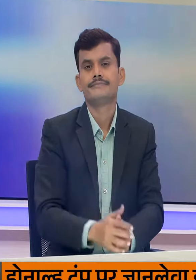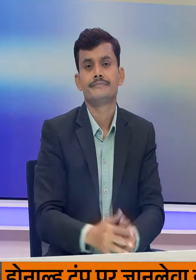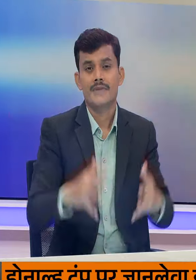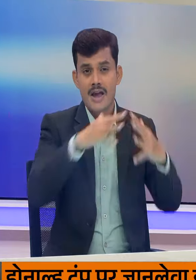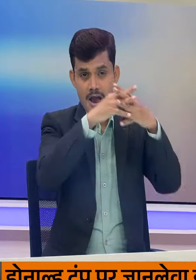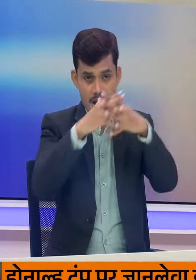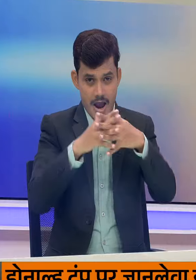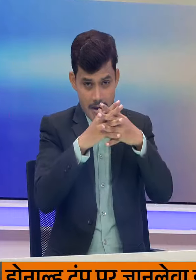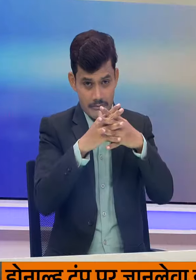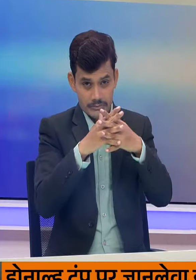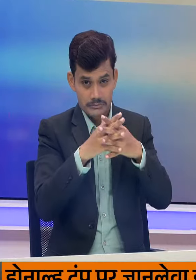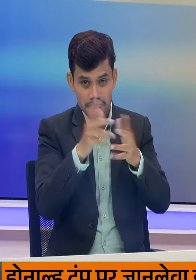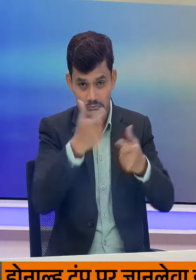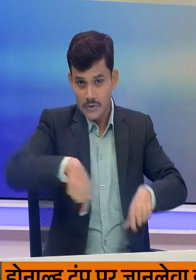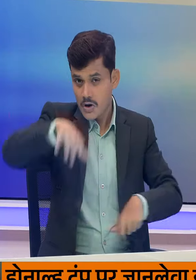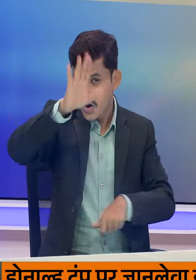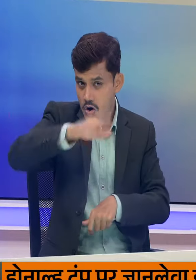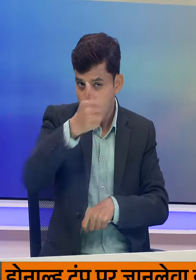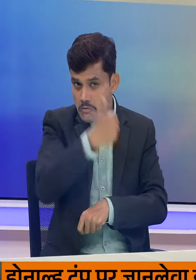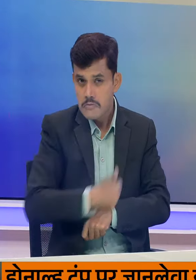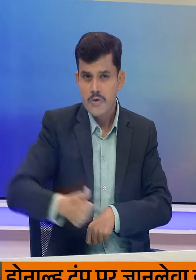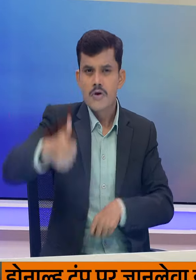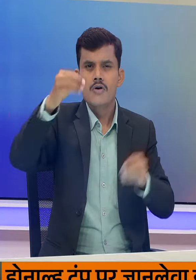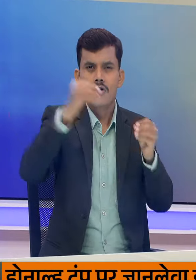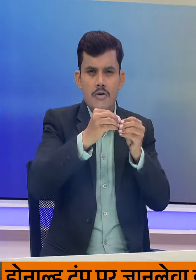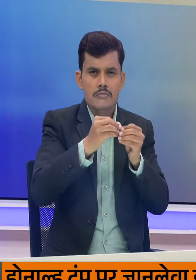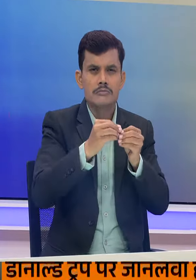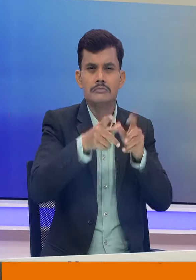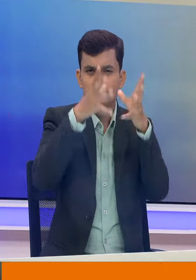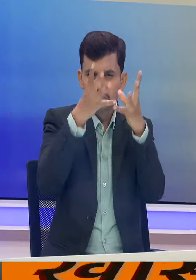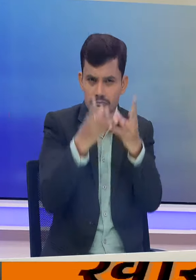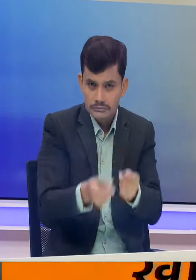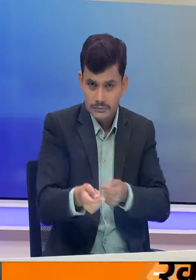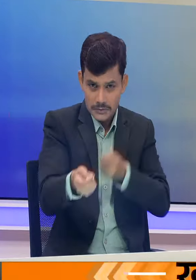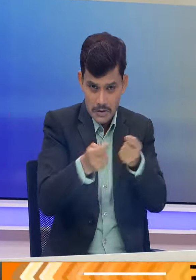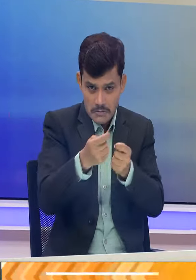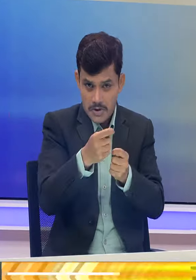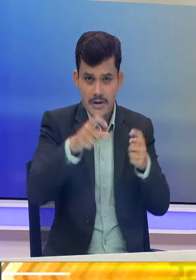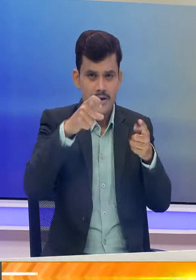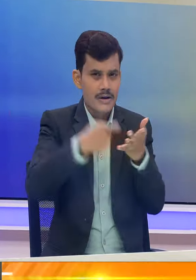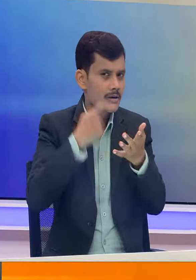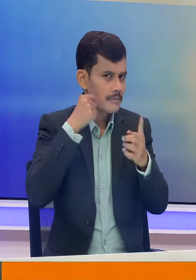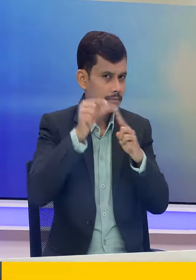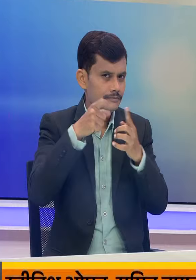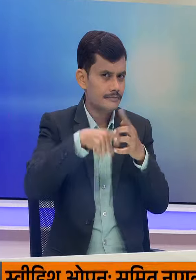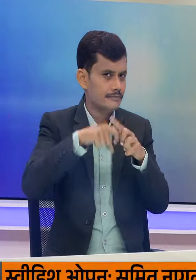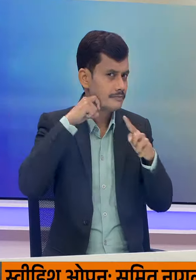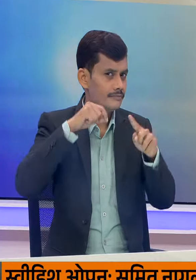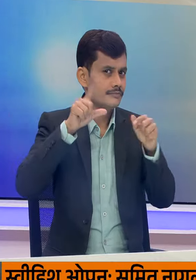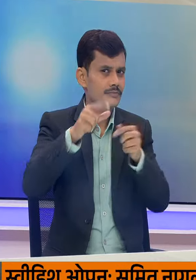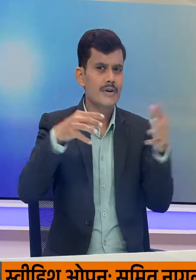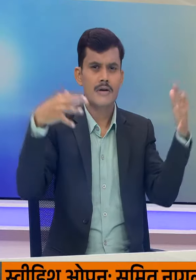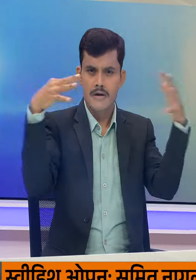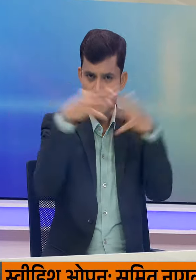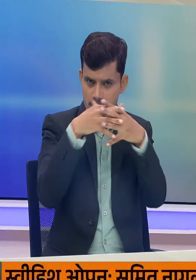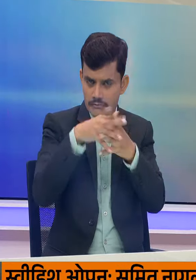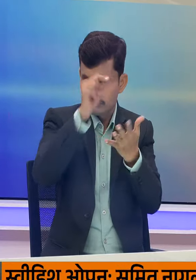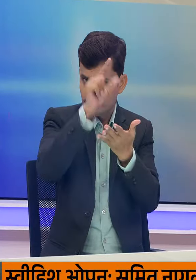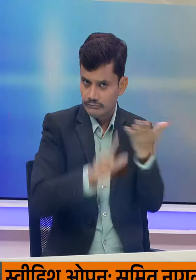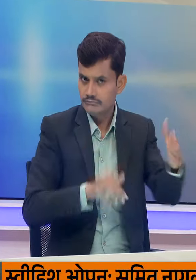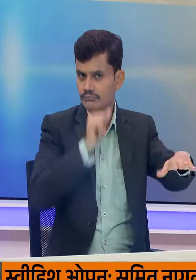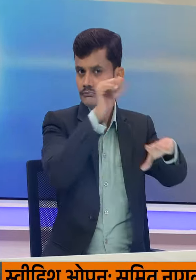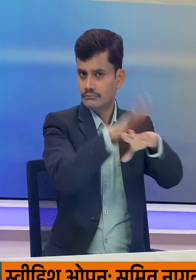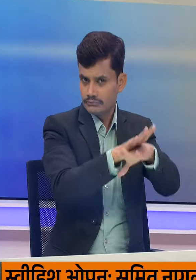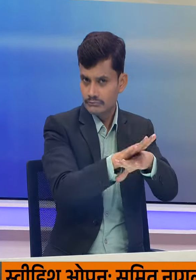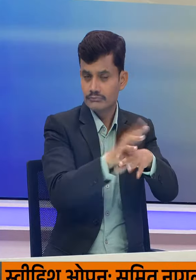अमेरिकी संसद की हाउस ओवर्साइट एंड एकाउंटिबिलेटी कमेटी के रिपॉपलिकन चेर्मेन ने बुधवार को ये समन जारी किया